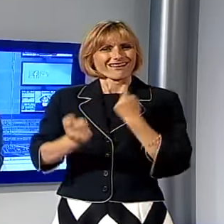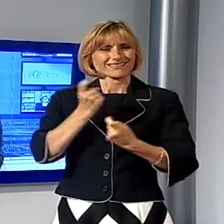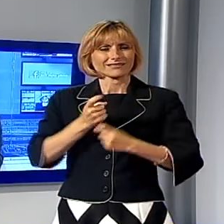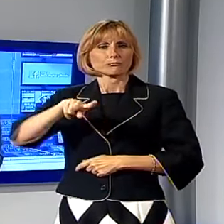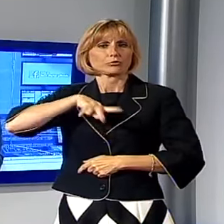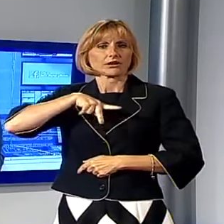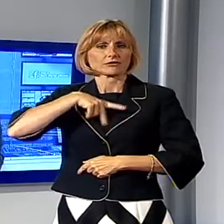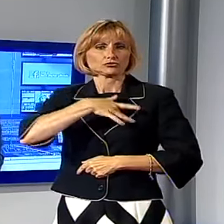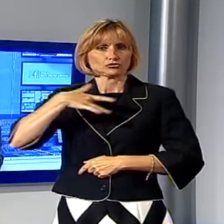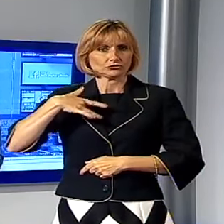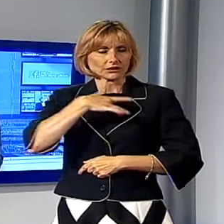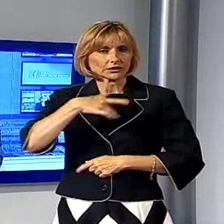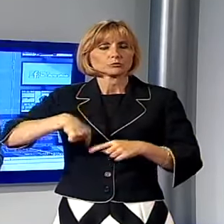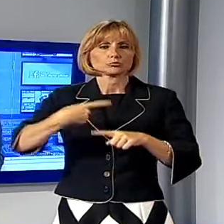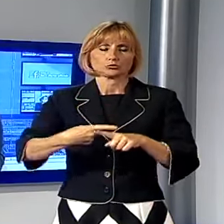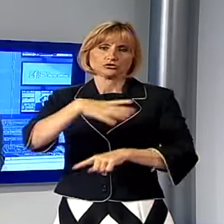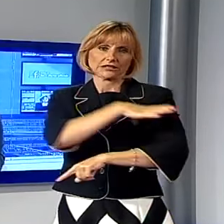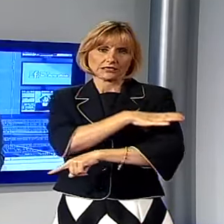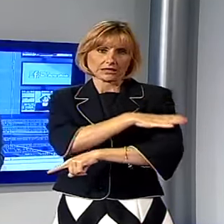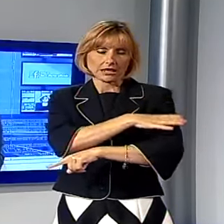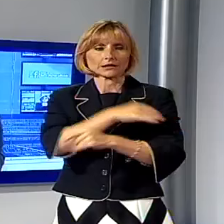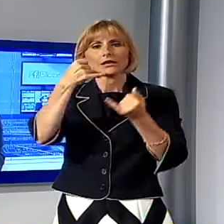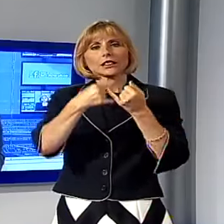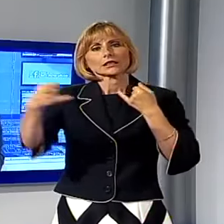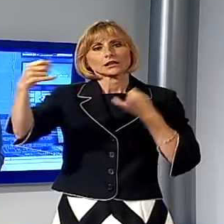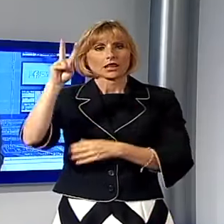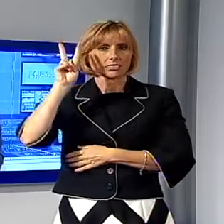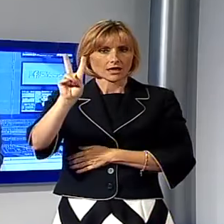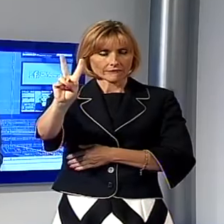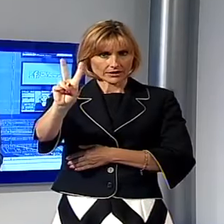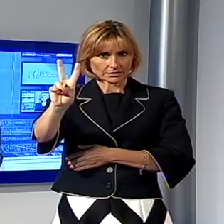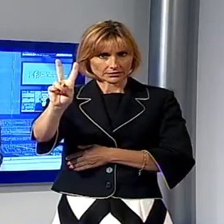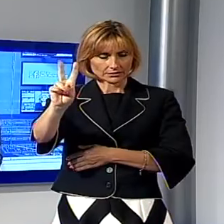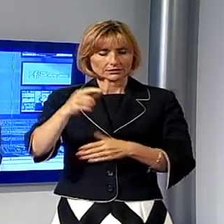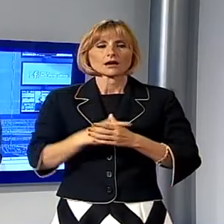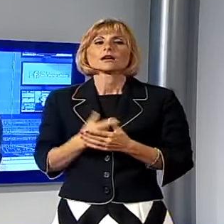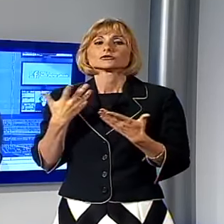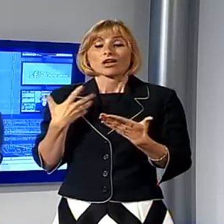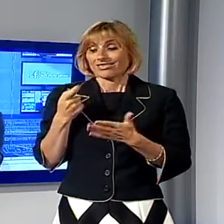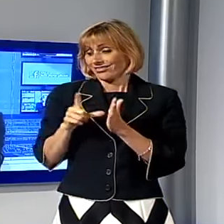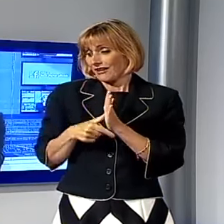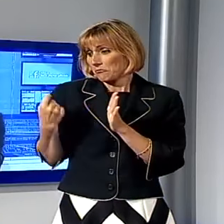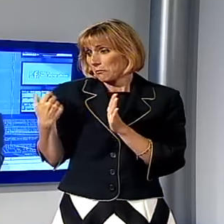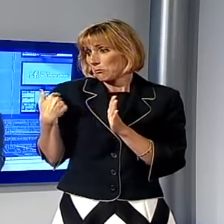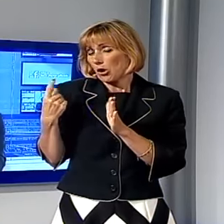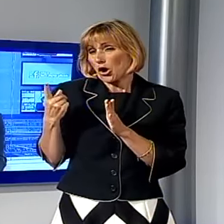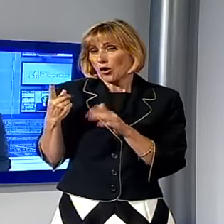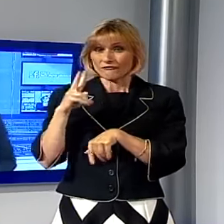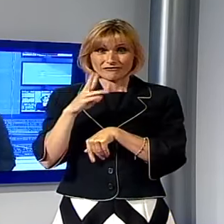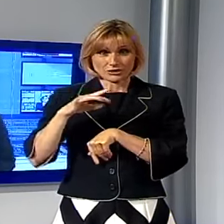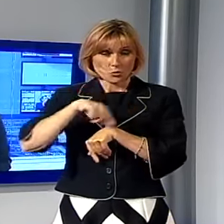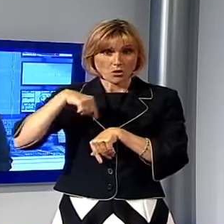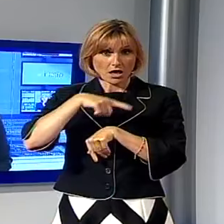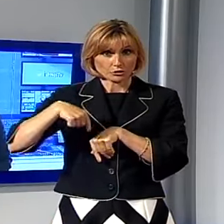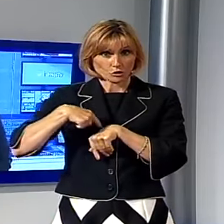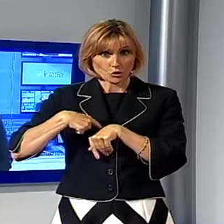privati cittadini e dei sindacati sulle linee bus-navetta, nonostante siano in funzione da poco più di 24 ore.